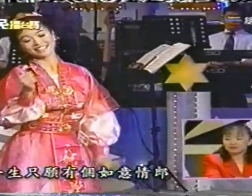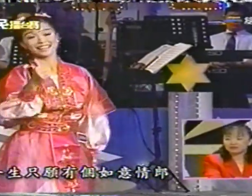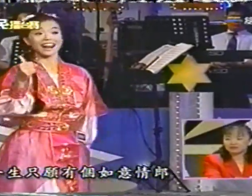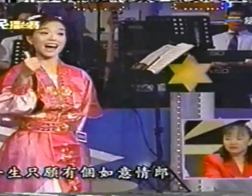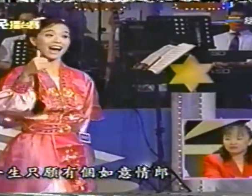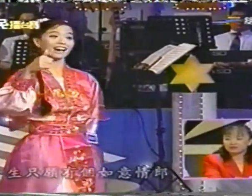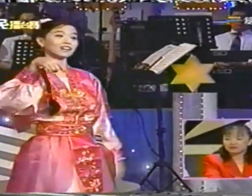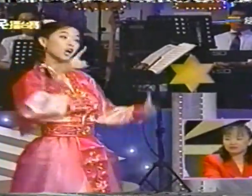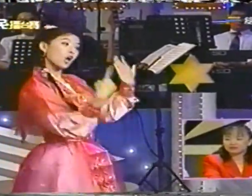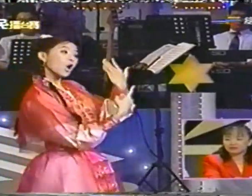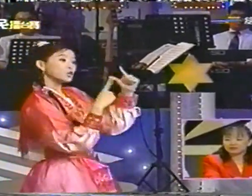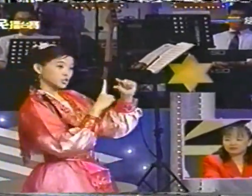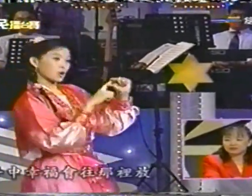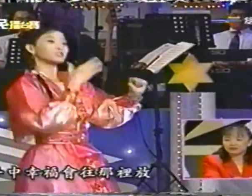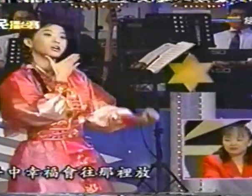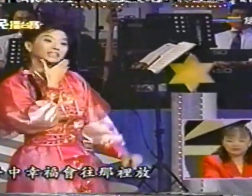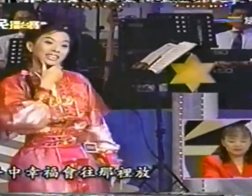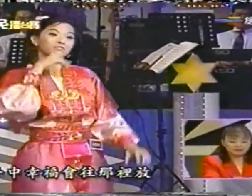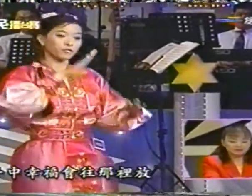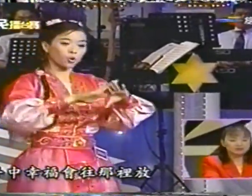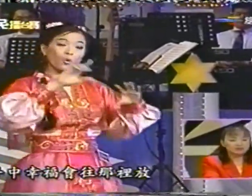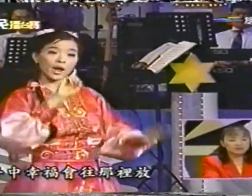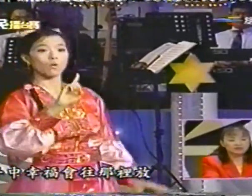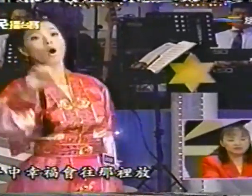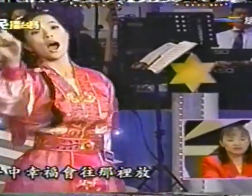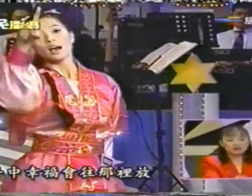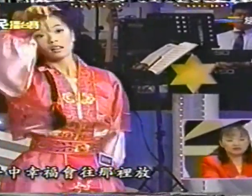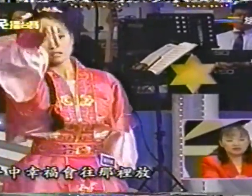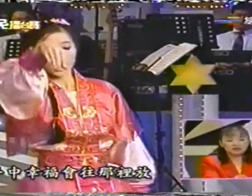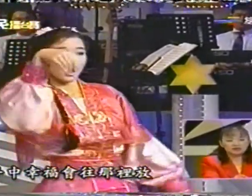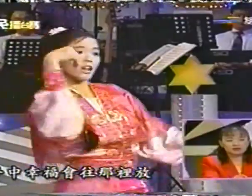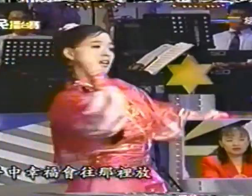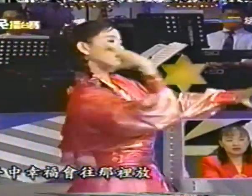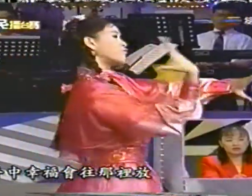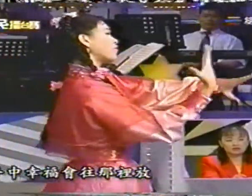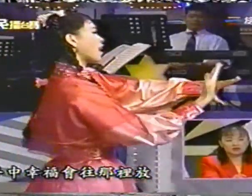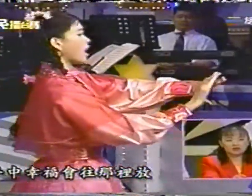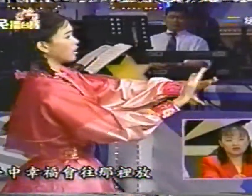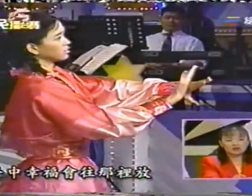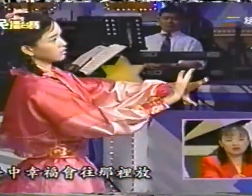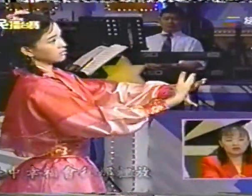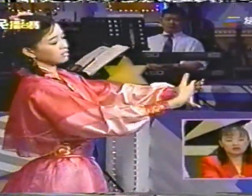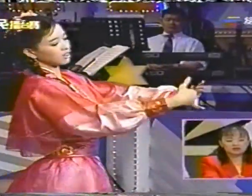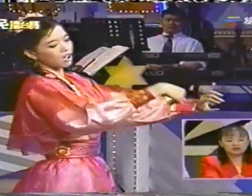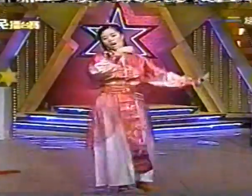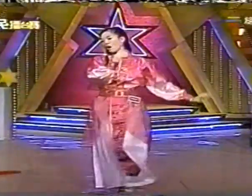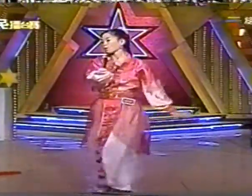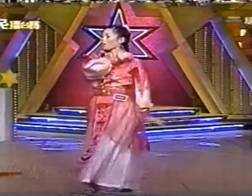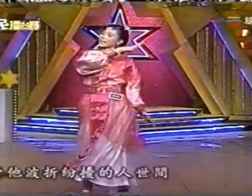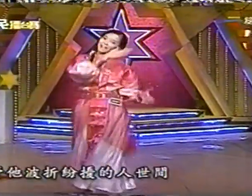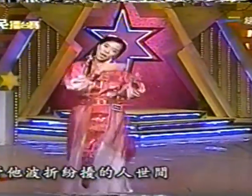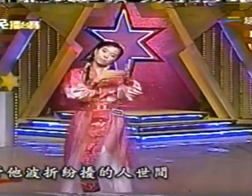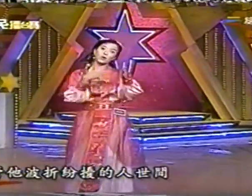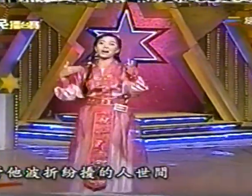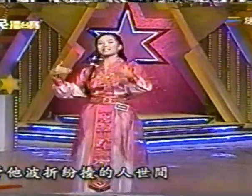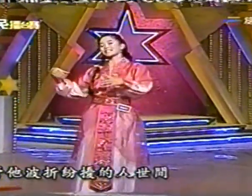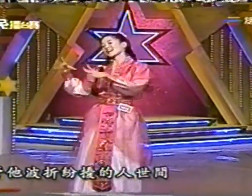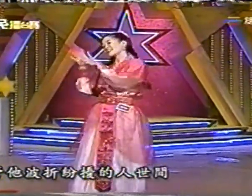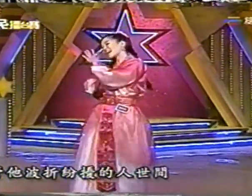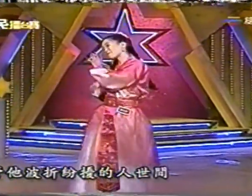啊手中幸福会往哪里放管他不着那